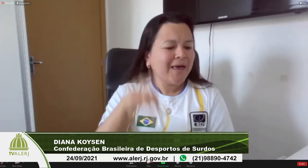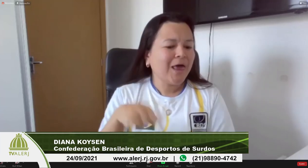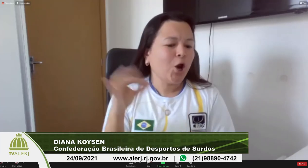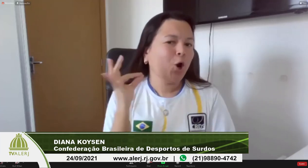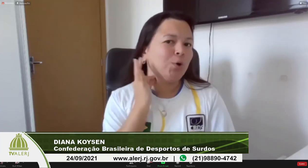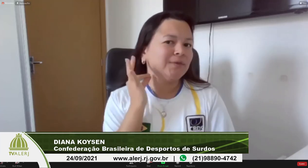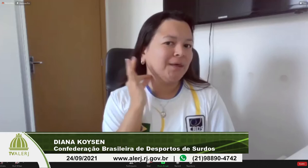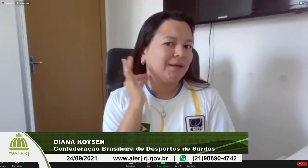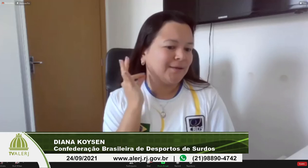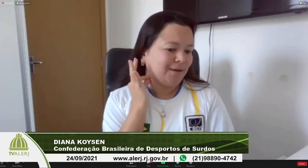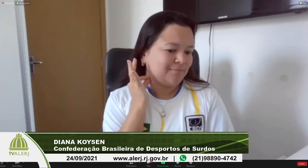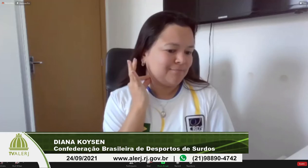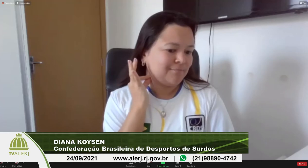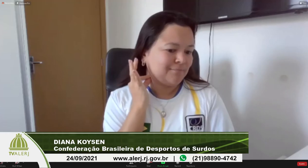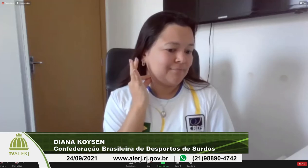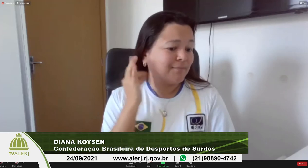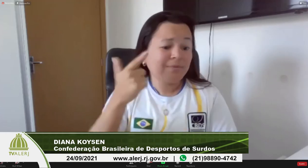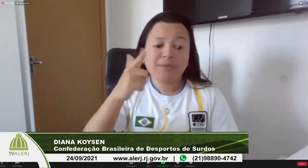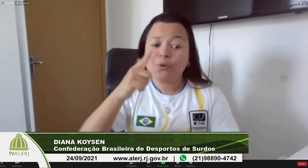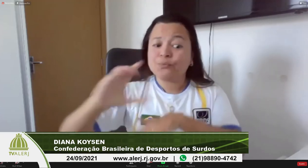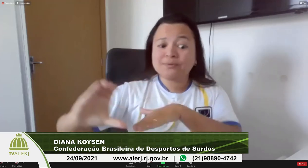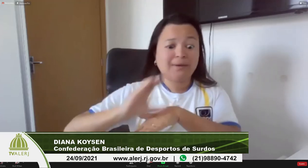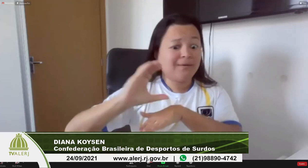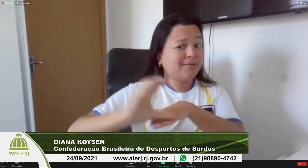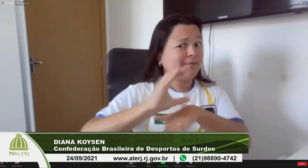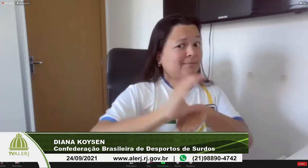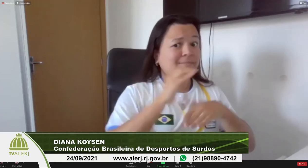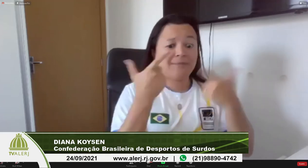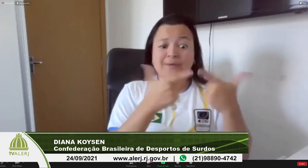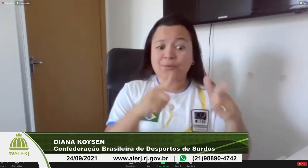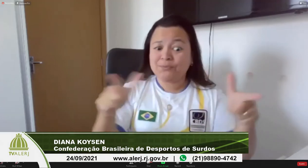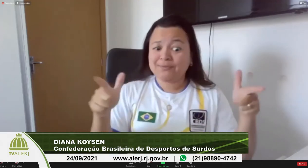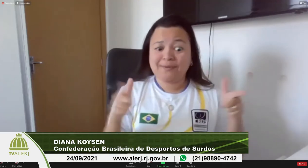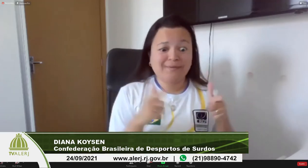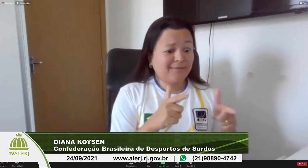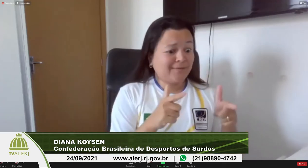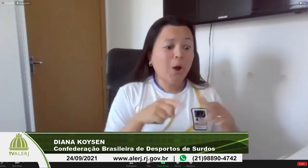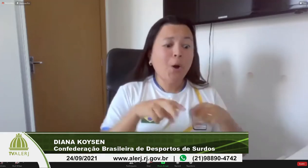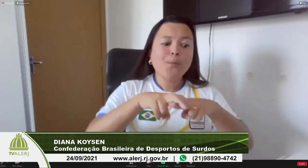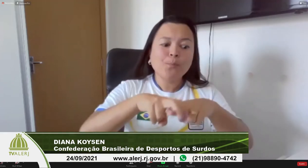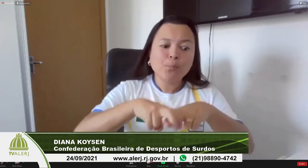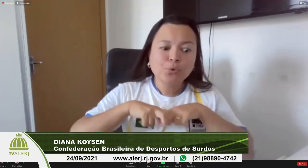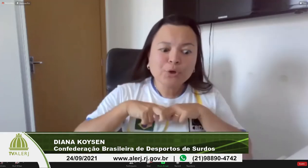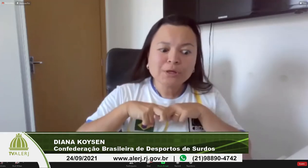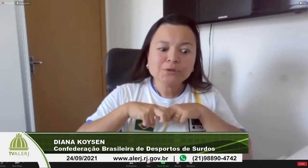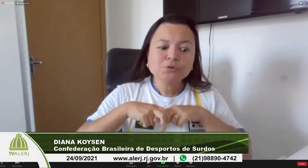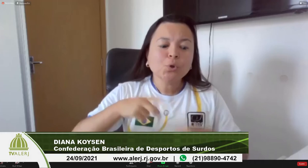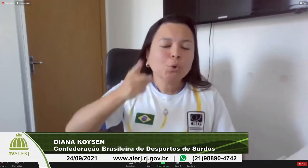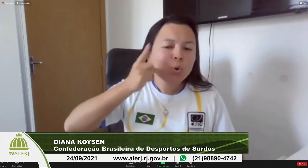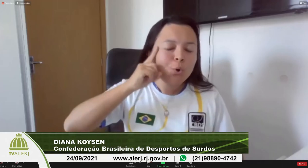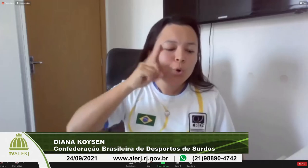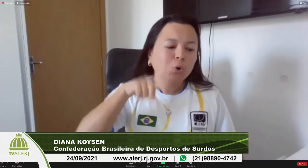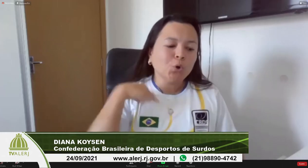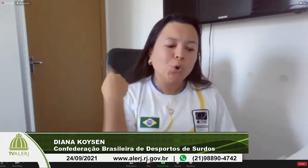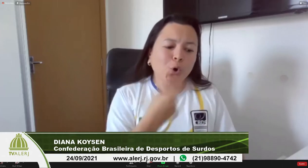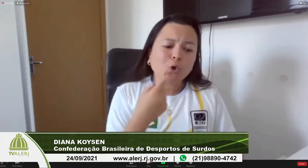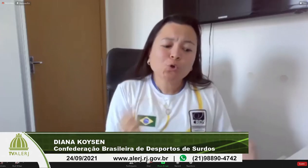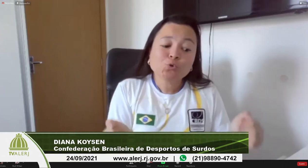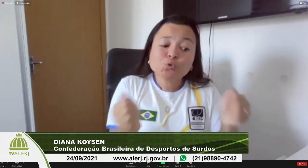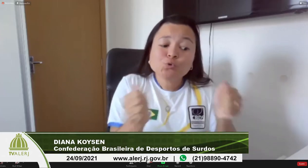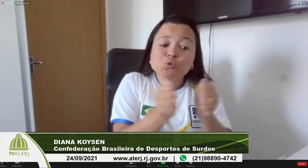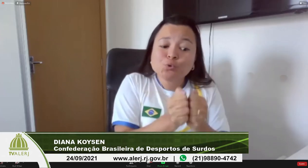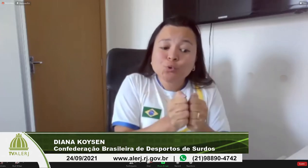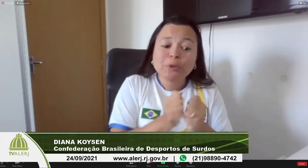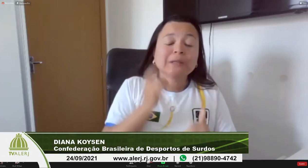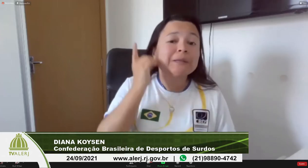pensar que é muito importante hoje pra vocês terem ideia nós somos os surdos são os únicos que não estão contemplados nas